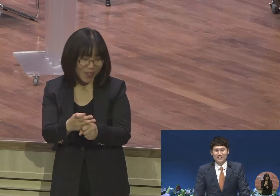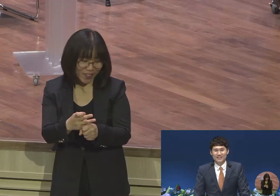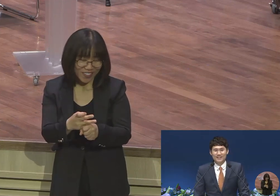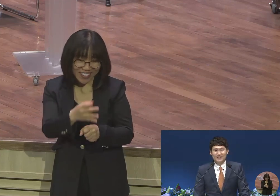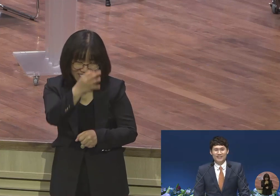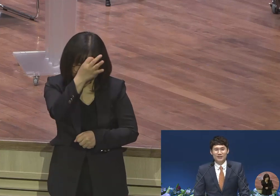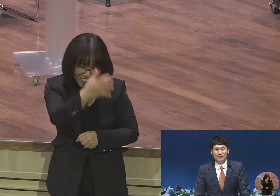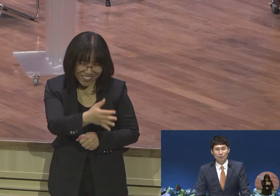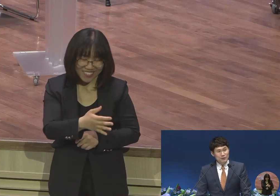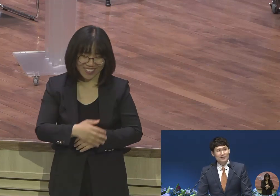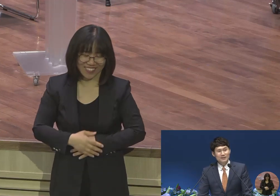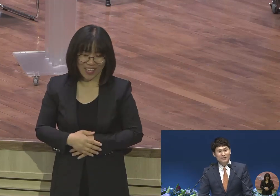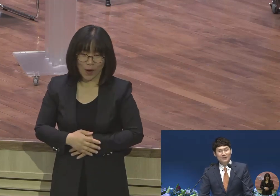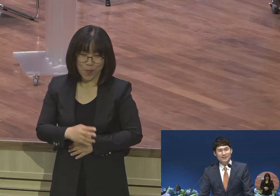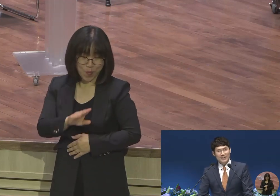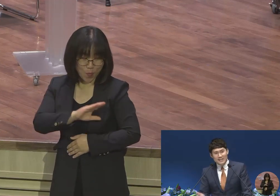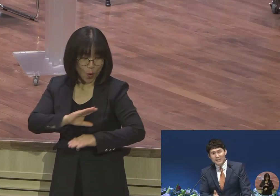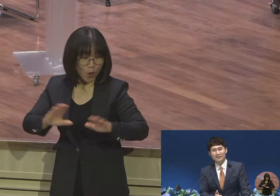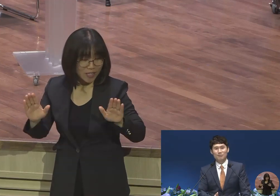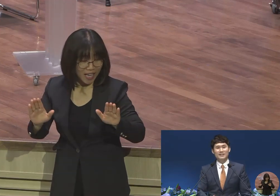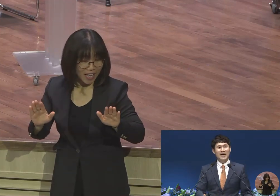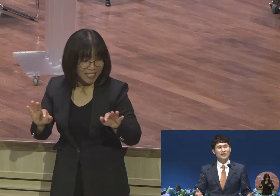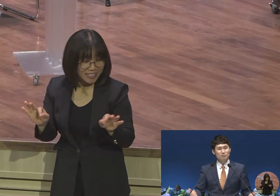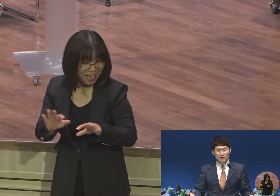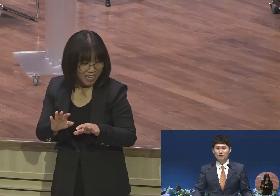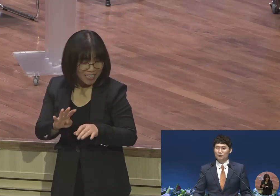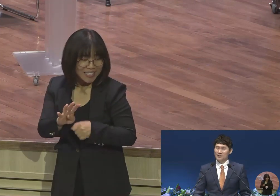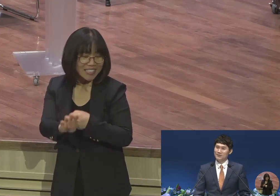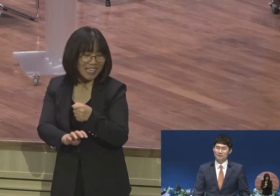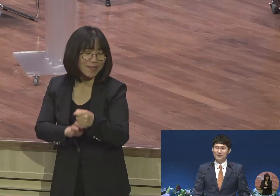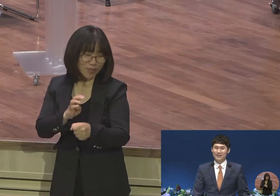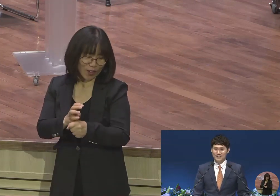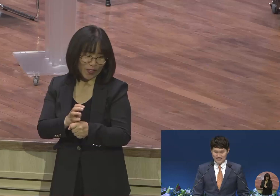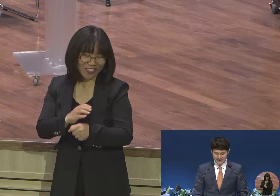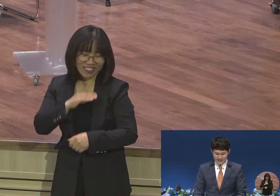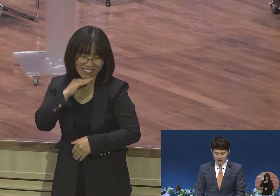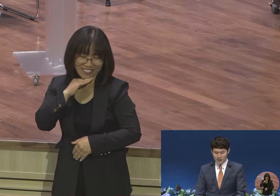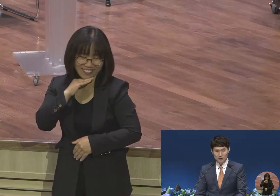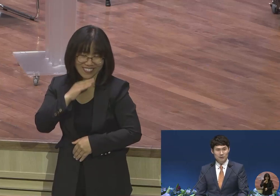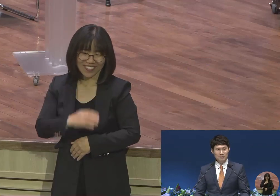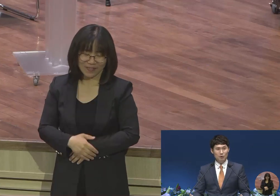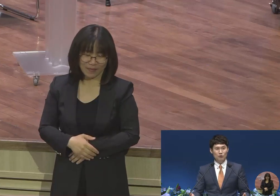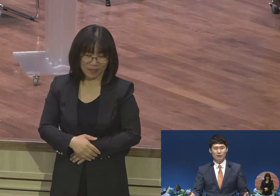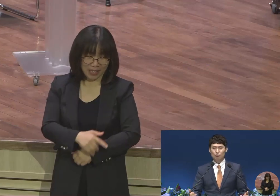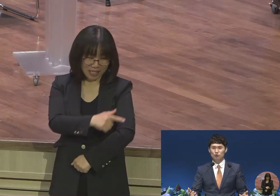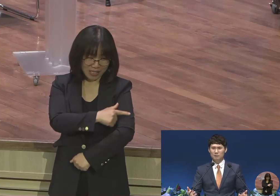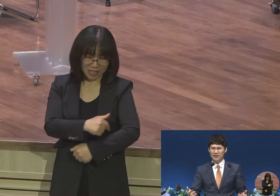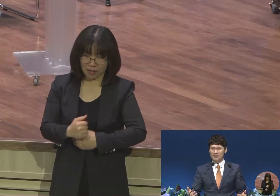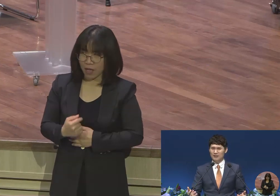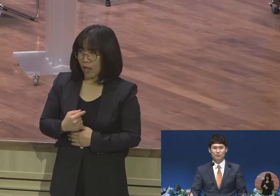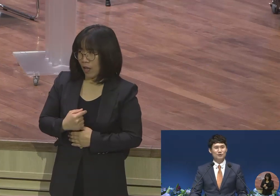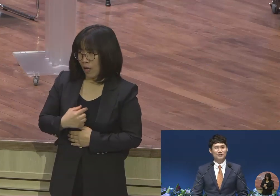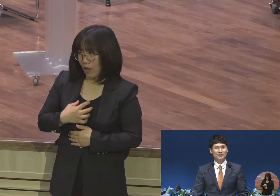모세는요 살짝 한 40년 정도 기다렸습니다 이 집사님 얼굴에 막 수심이 가득한 표정이